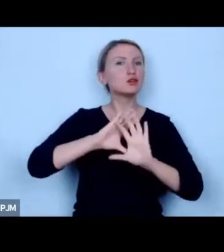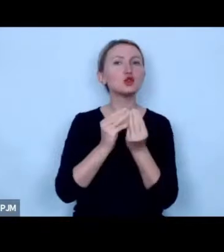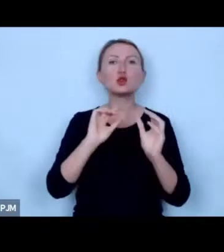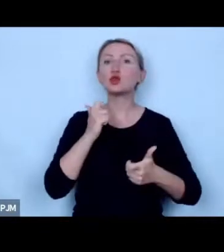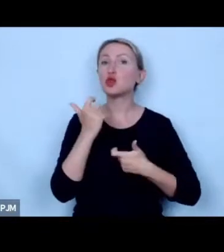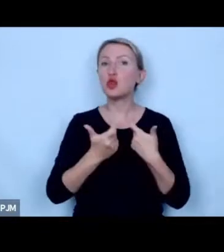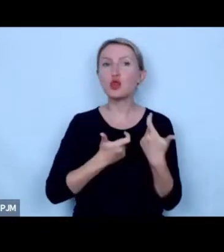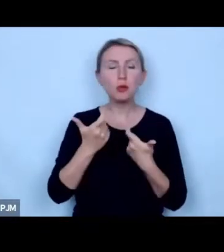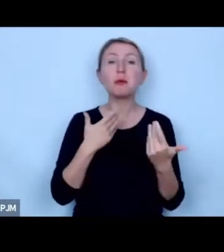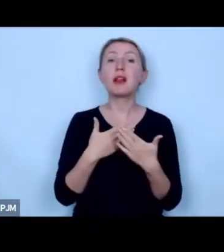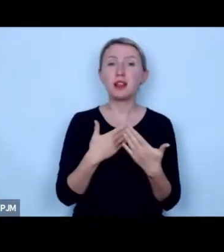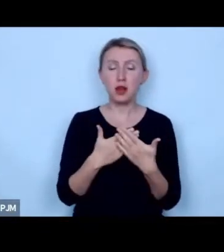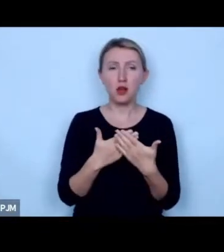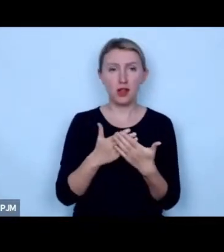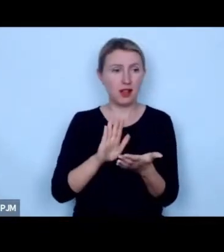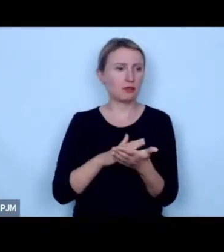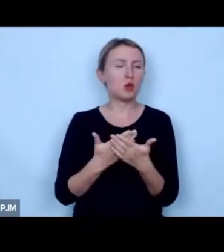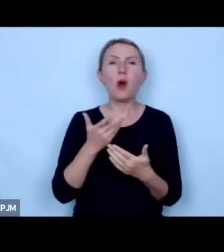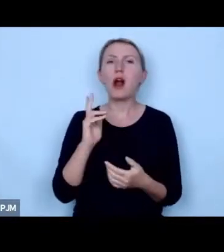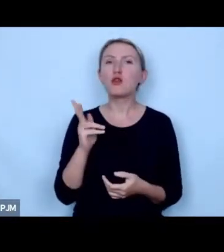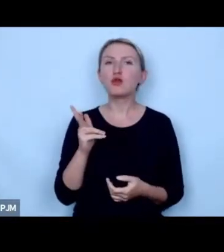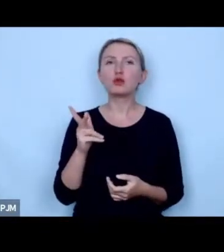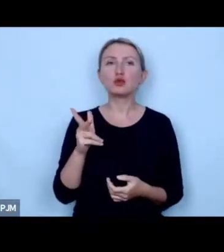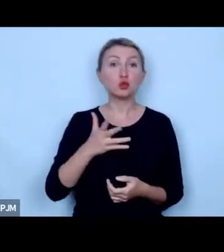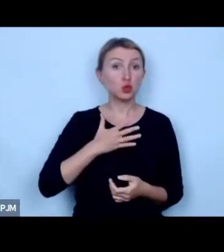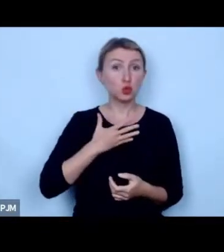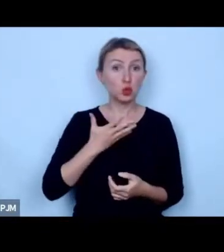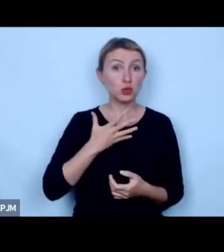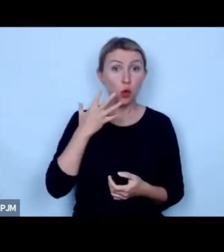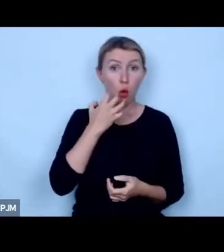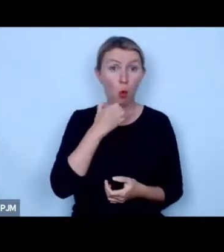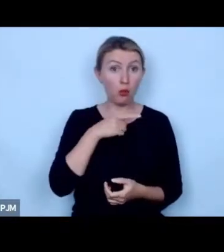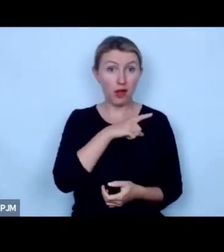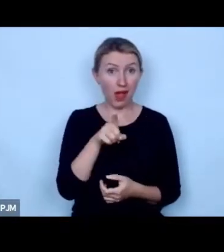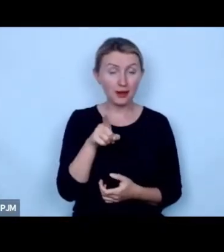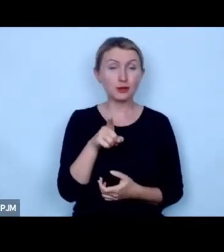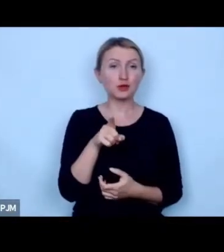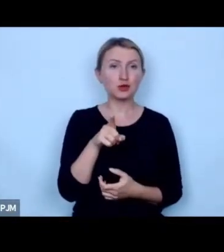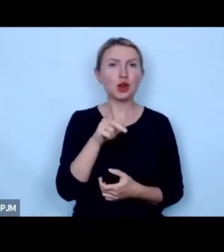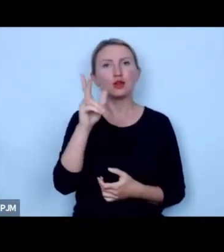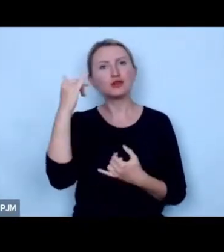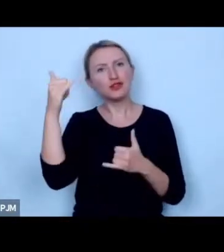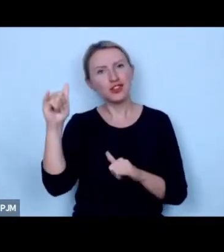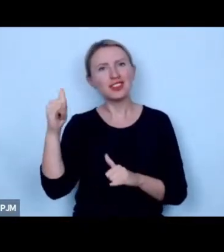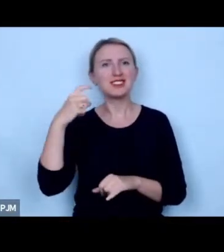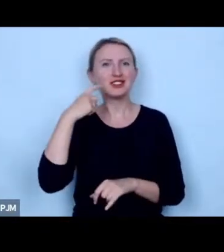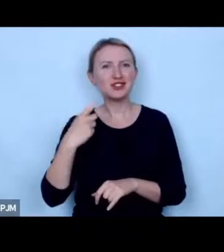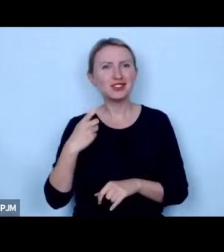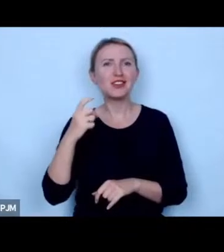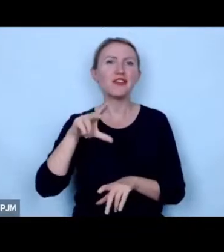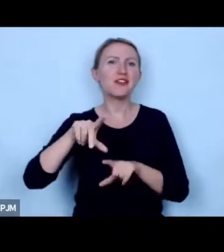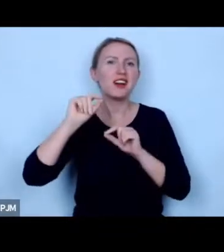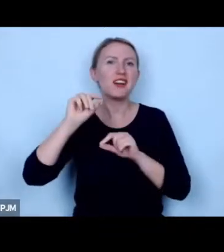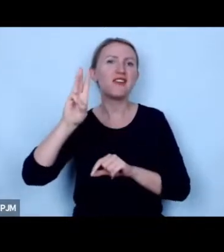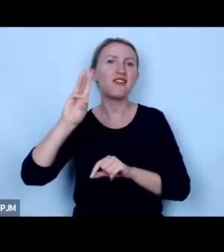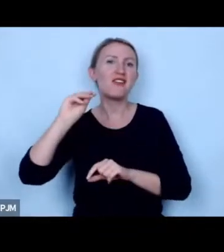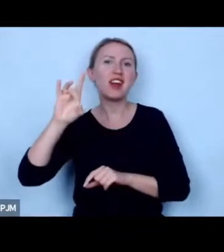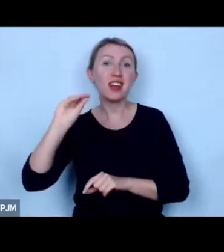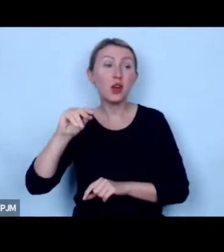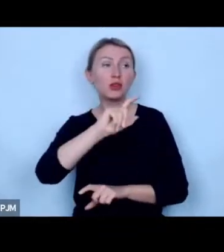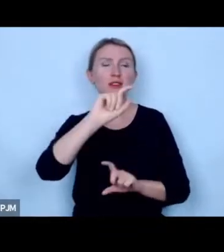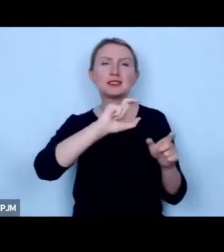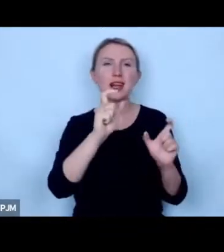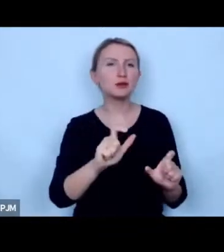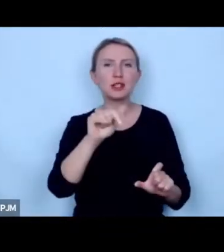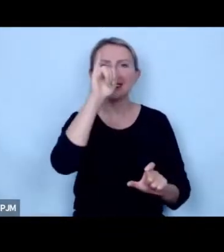prostu w tym biznesie dlatego jeżeli ktoś poczuje się po prostu obrażony tym że ktoś inny wybrał weganizm a on po prostu cały czas nie